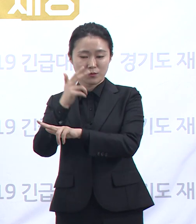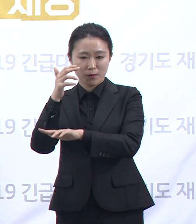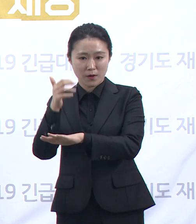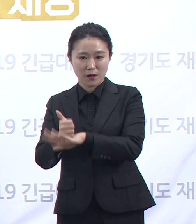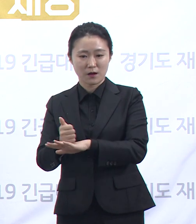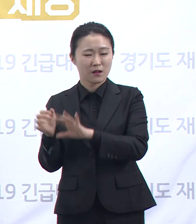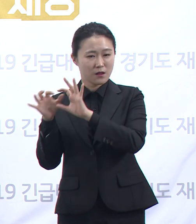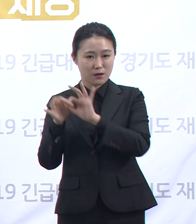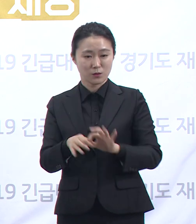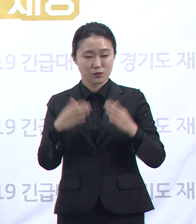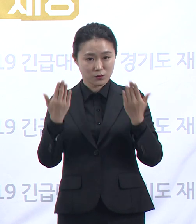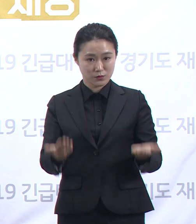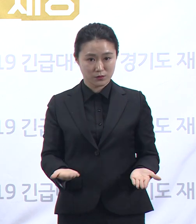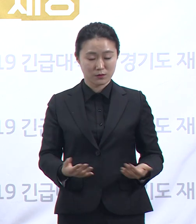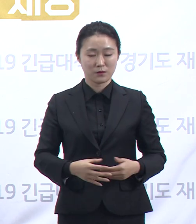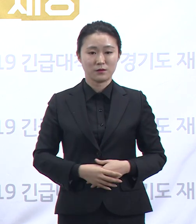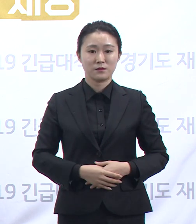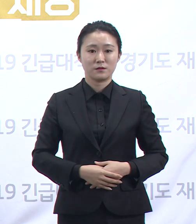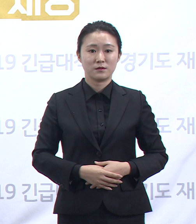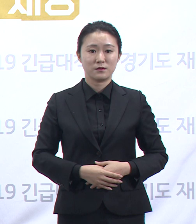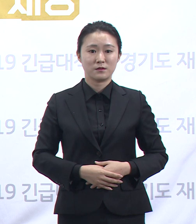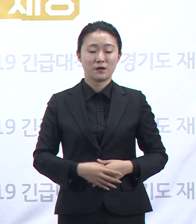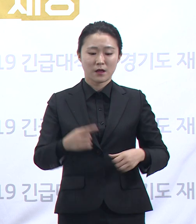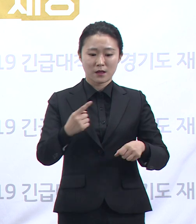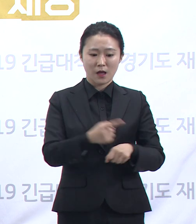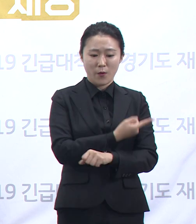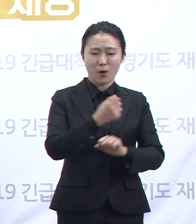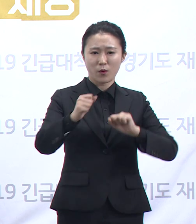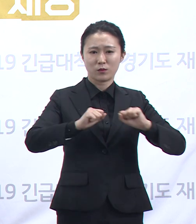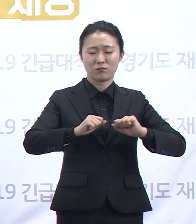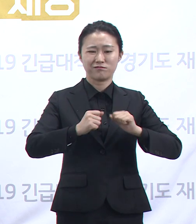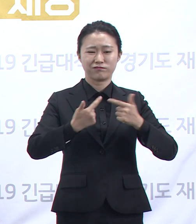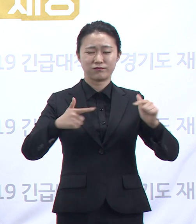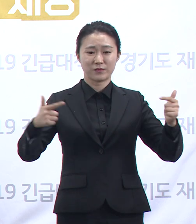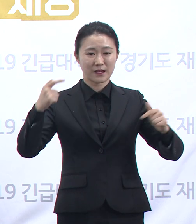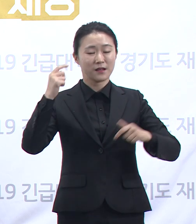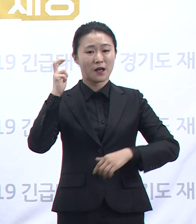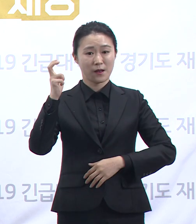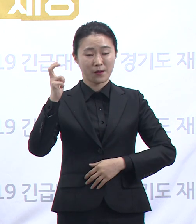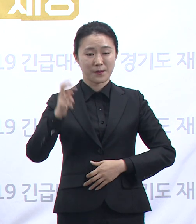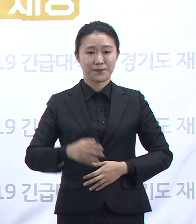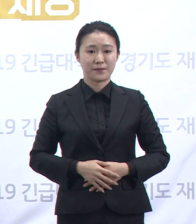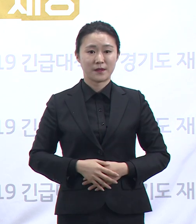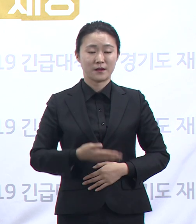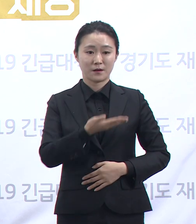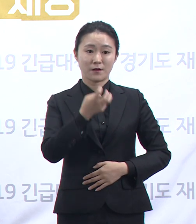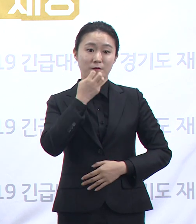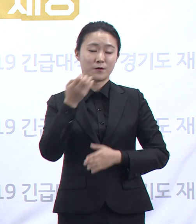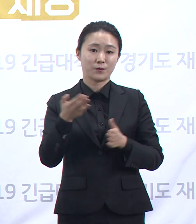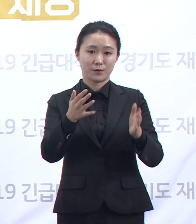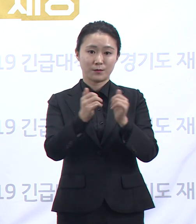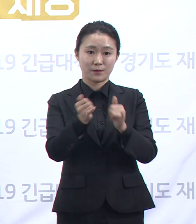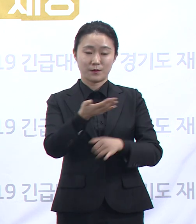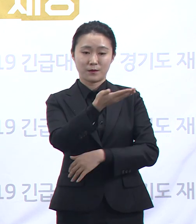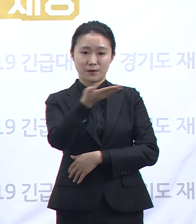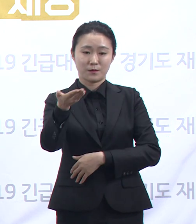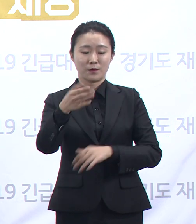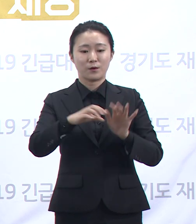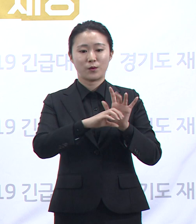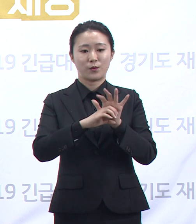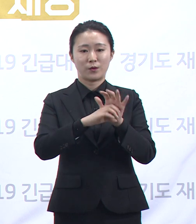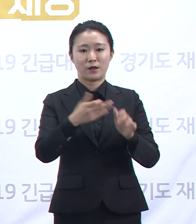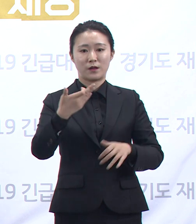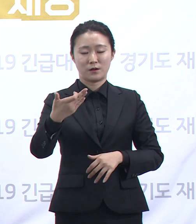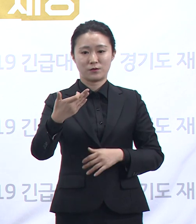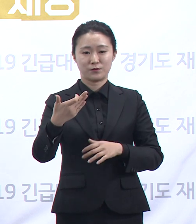완연해지는 한글날 연휴에도 야외활동 증가가 예상되는 만큼 도민들께서도 경각심을 가지고 코로나19 방역수칙을